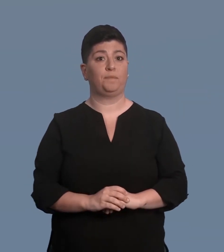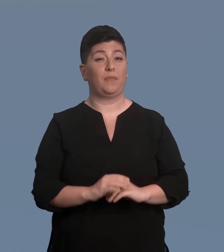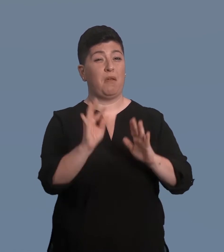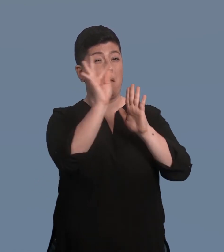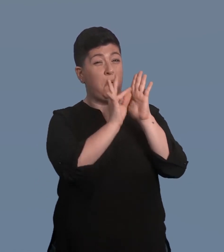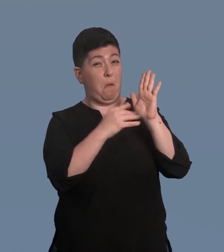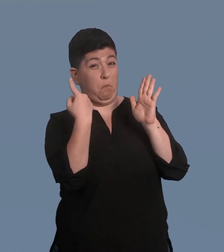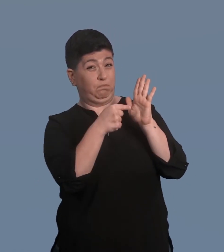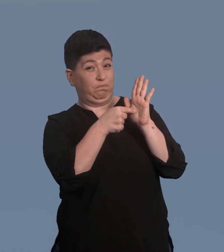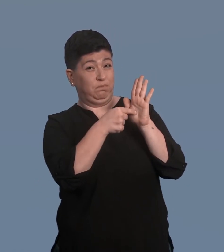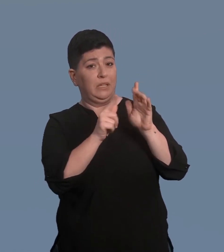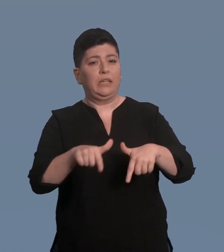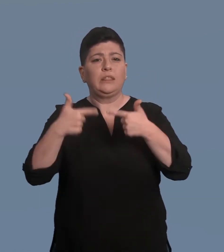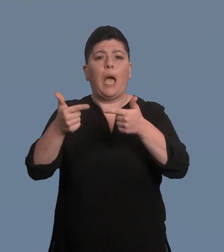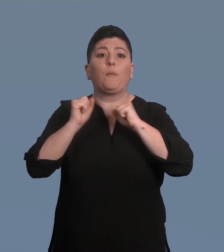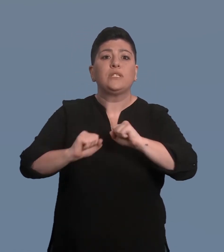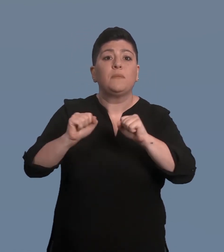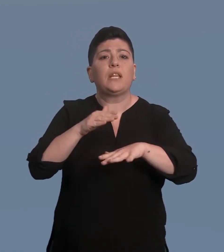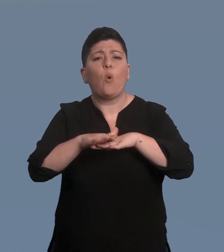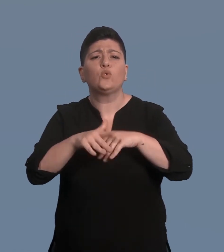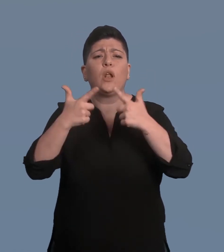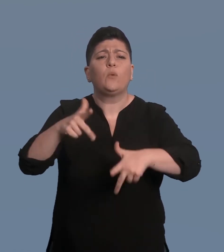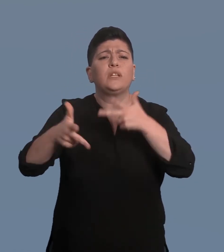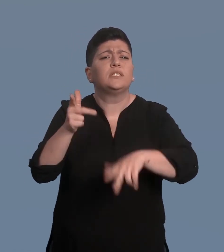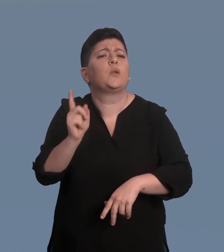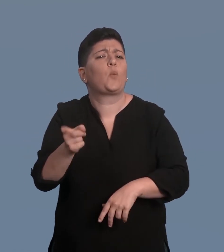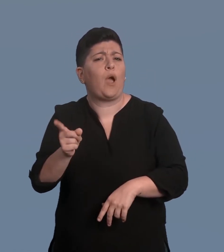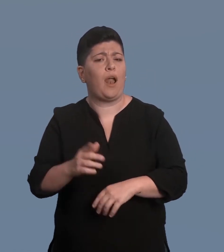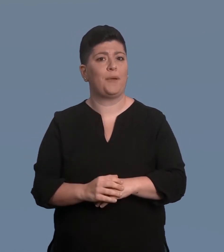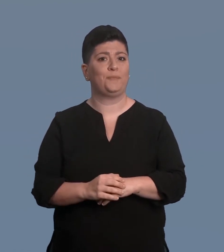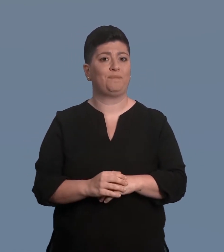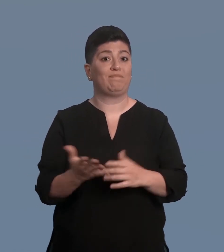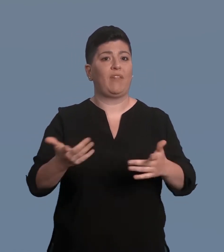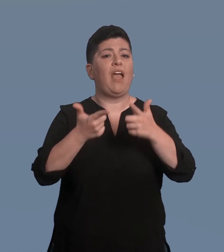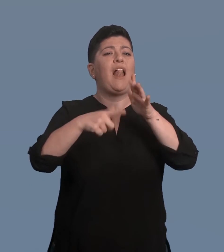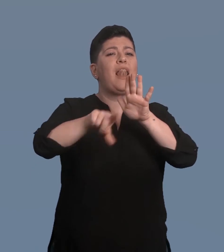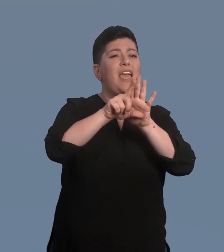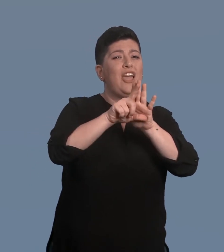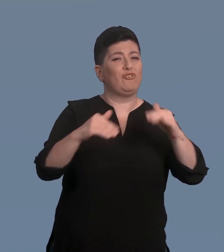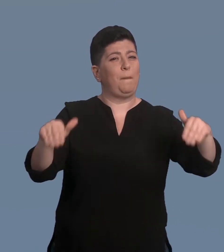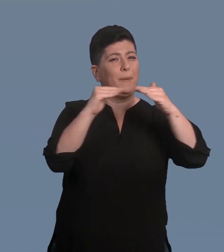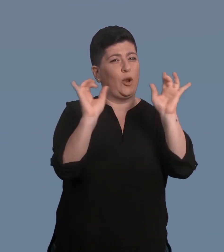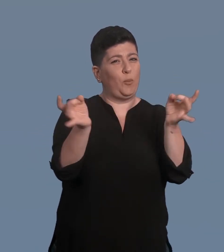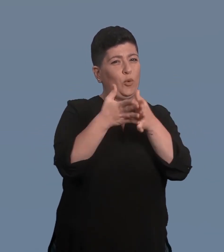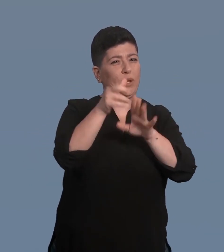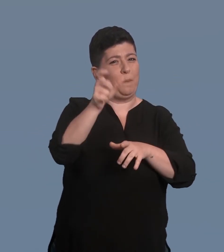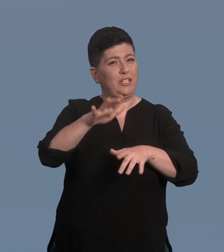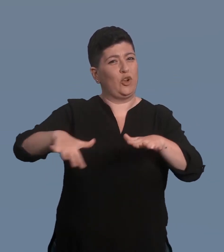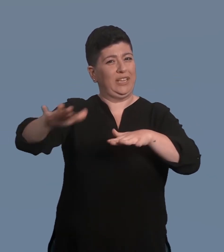legislazione sulle pari opportunità delle persone con disabilità obbliga le autorità a tener conto delle esigenze delle persone